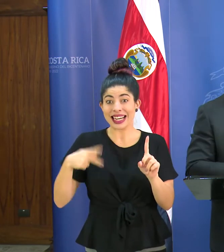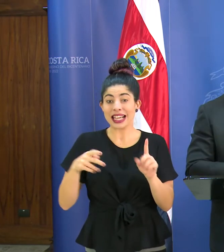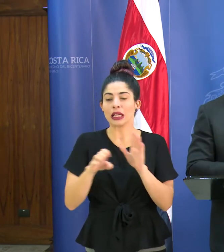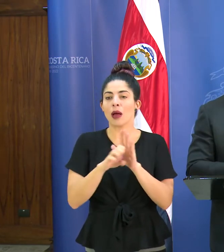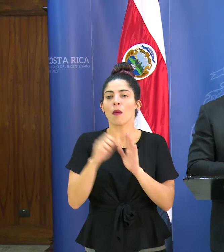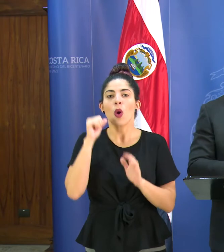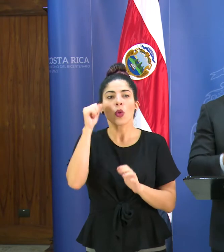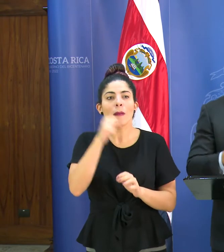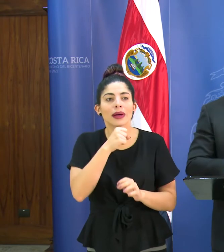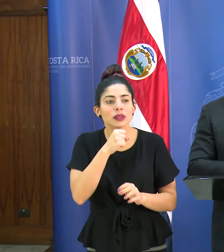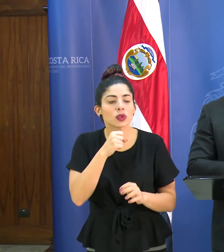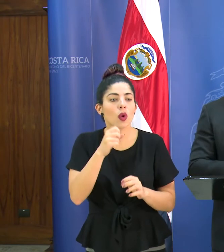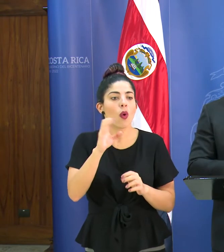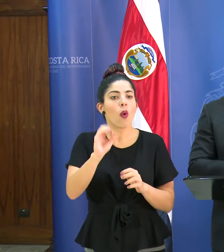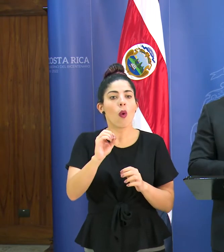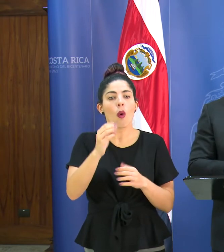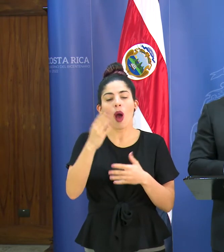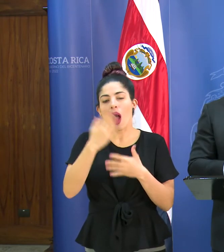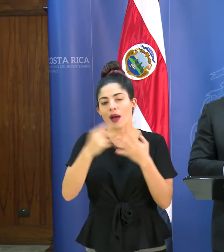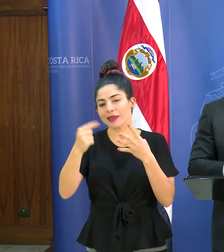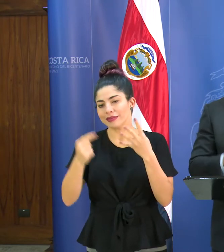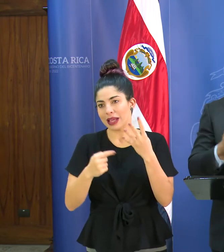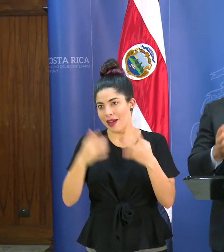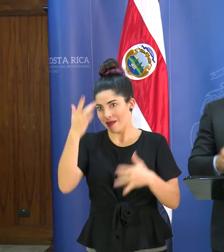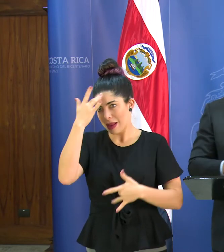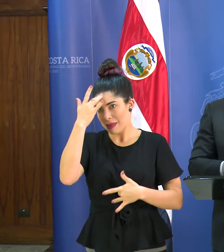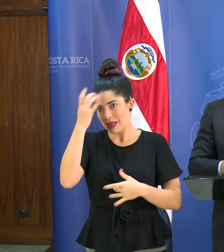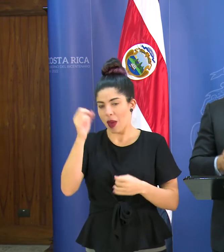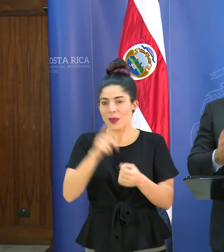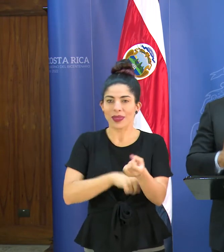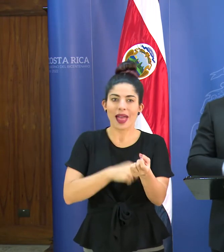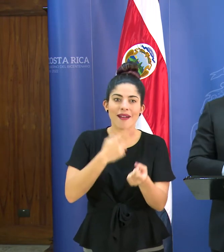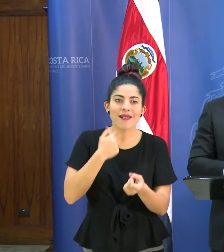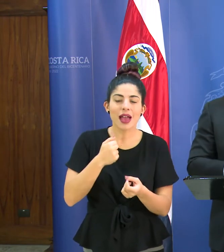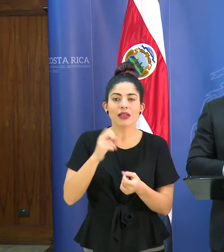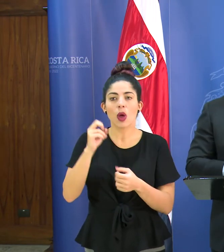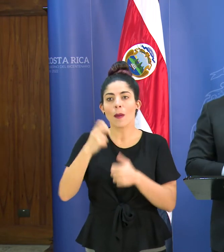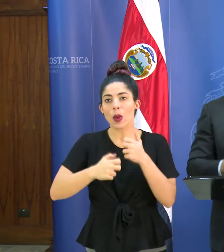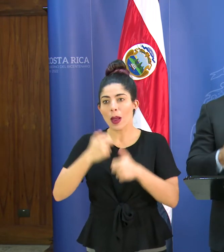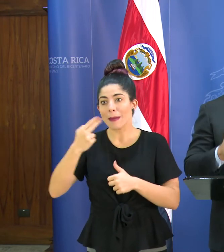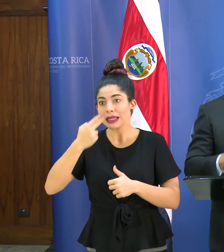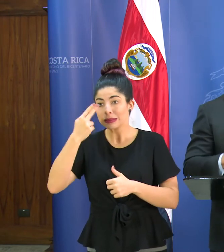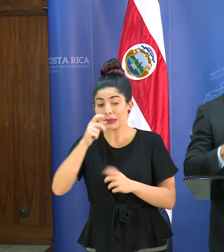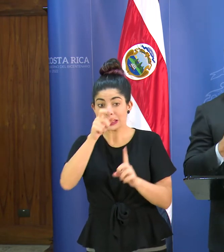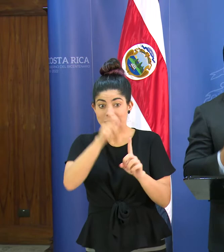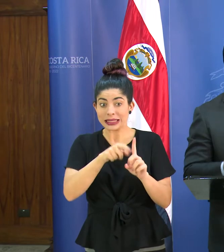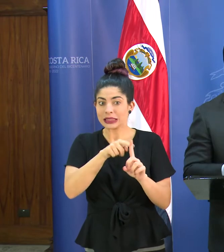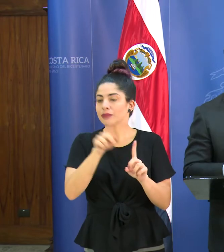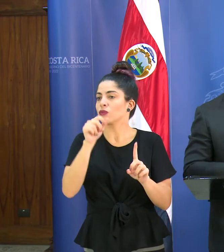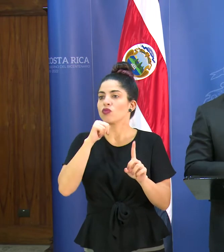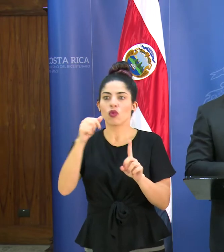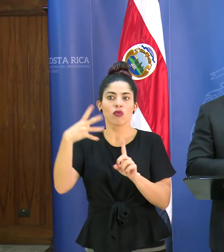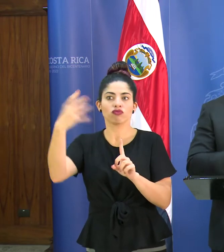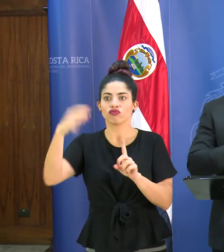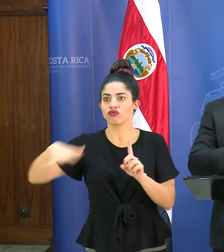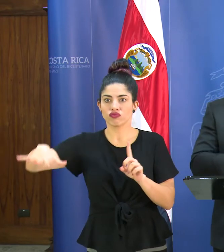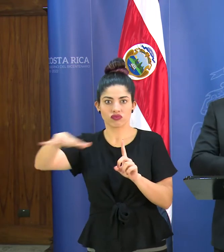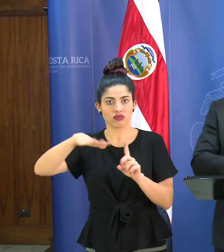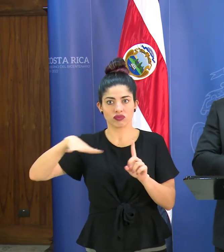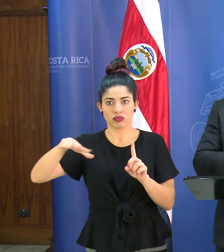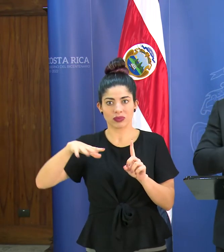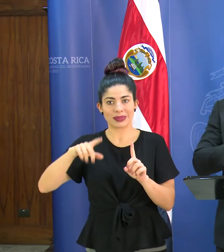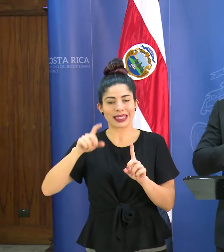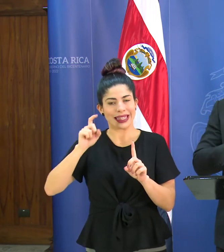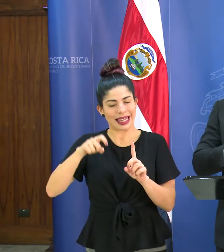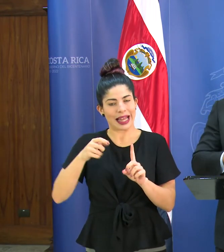adultos mayores o con algún tipo de enfermedad, como diabetes o problema respiratorio, tampoco exponerse. Es decir, en la